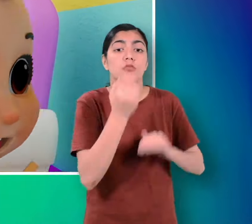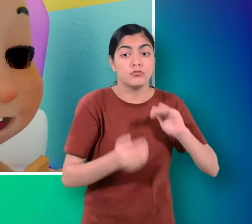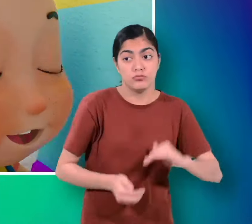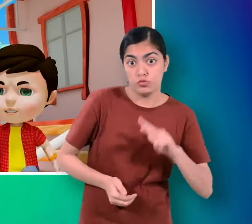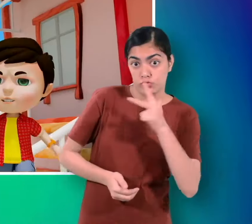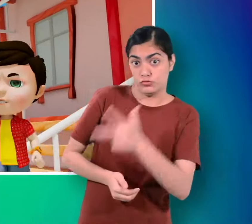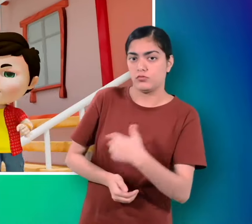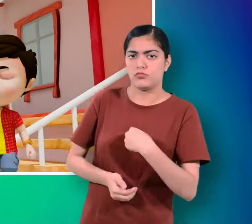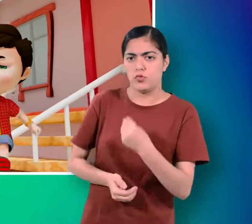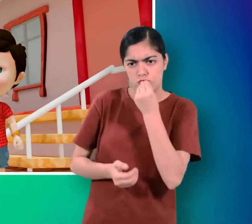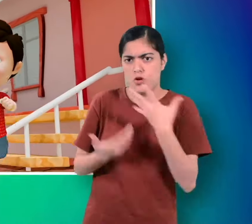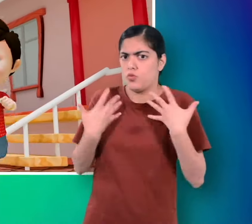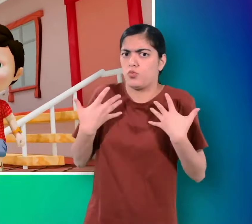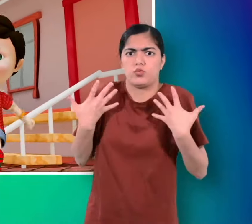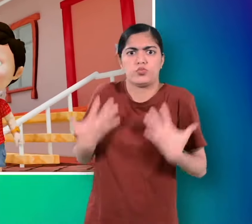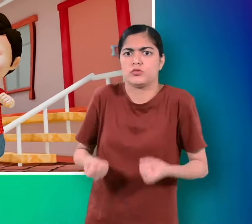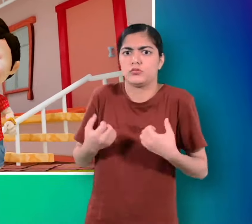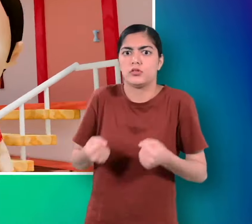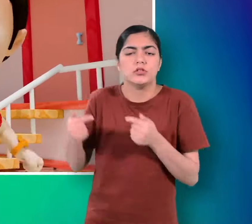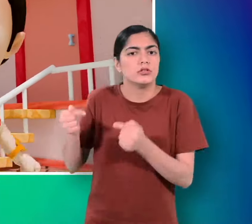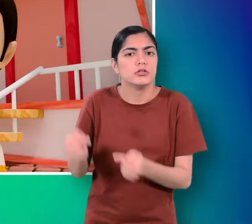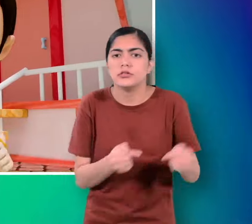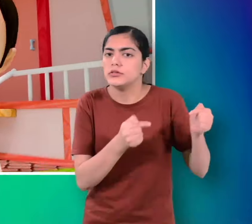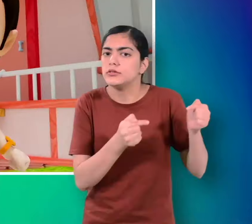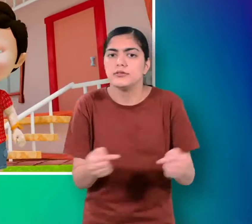मैं खाऊंगा